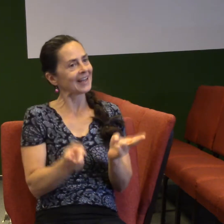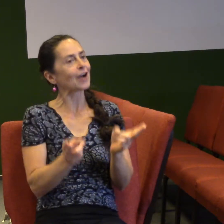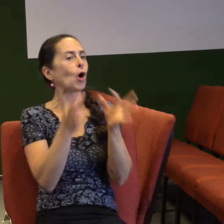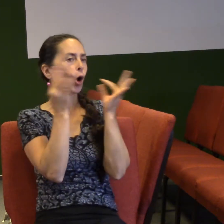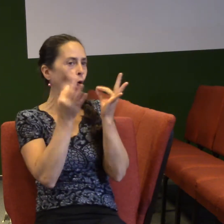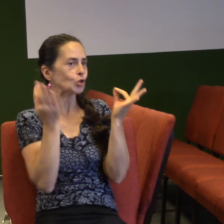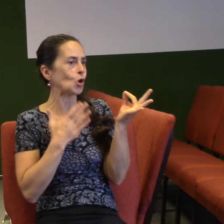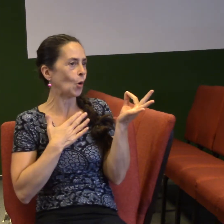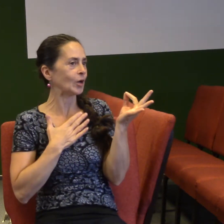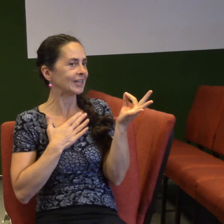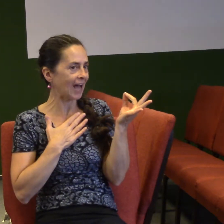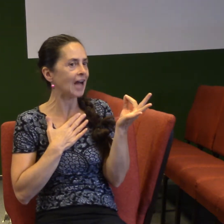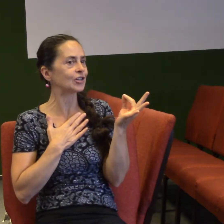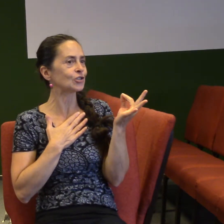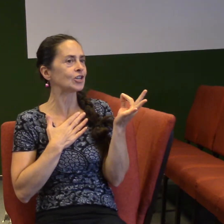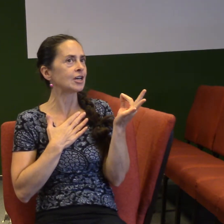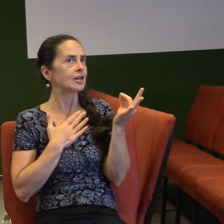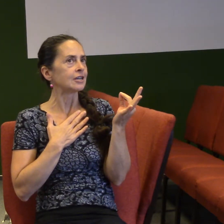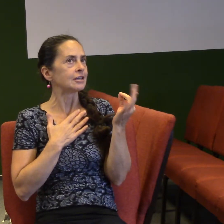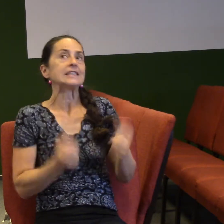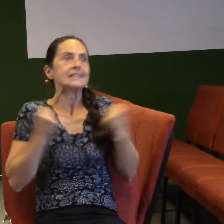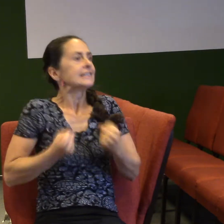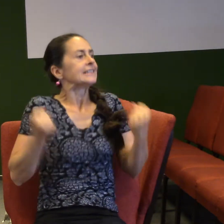kocour. Dožadujme se, horleme, žádejme.